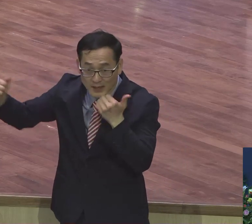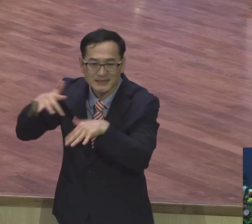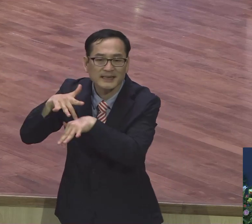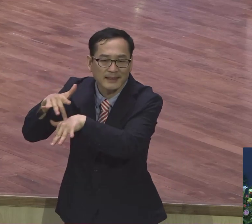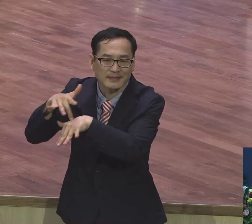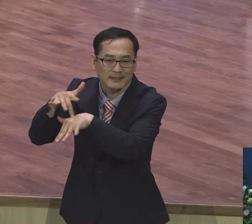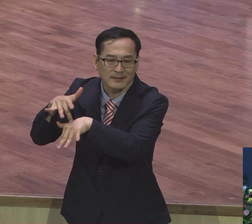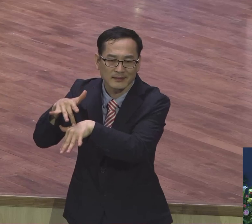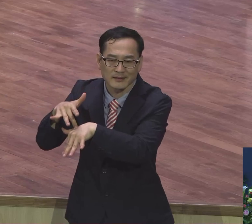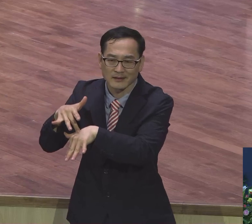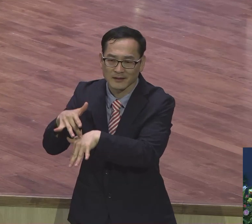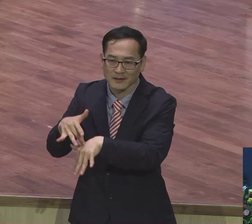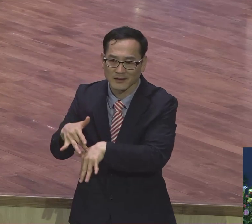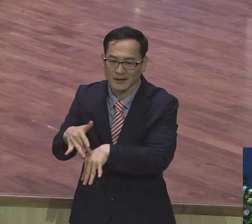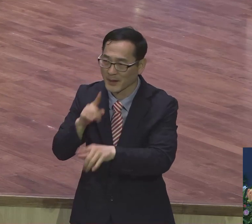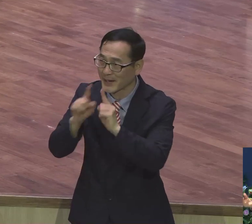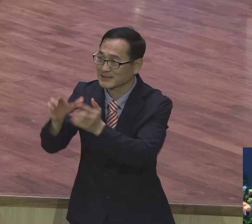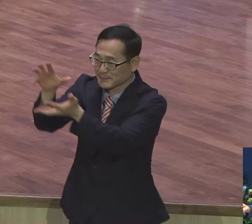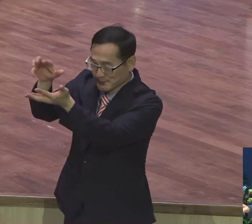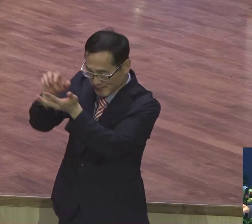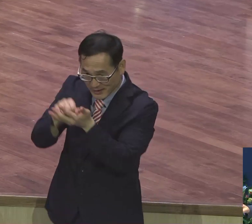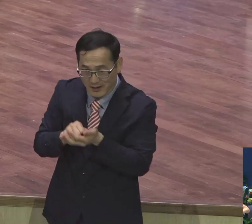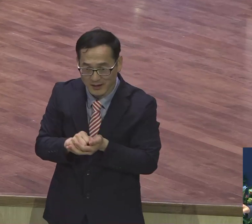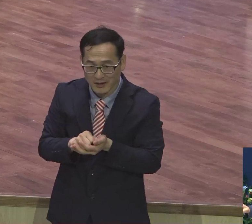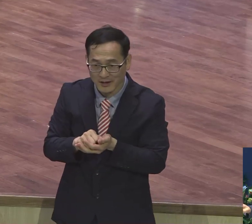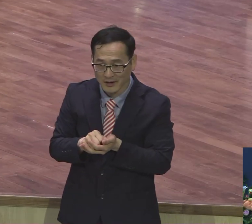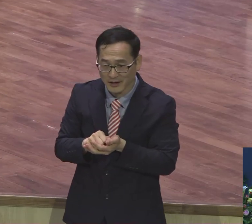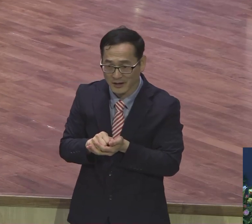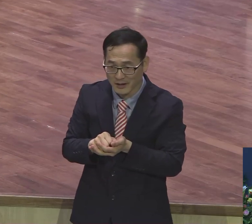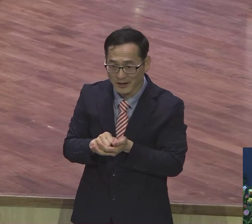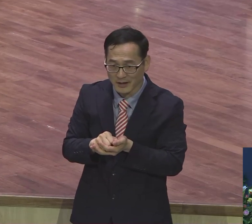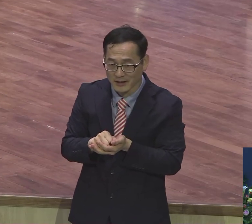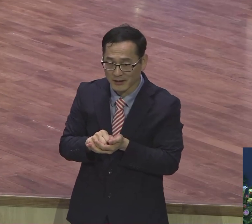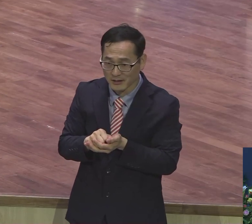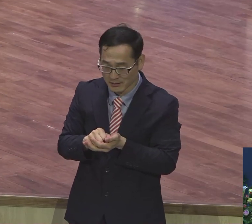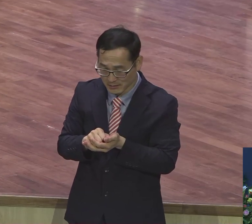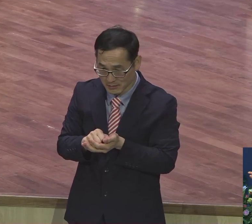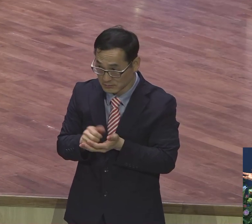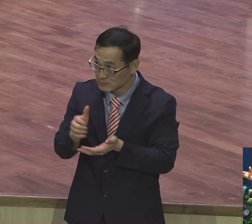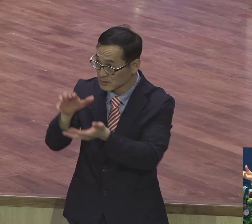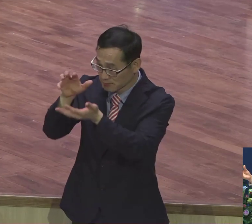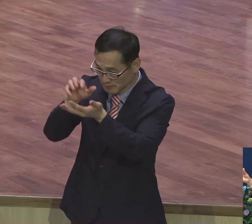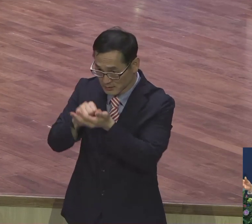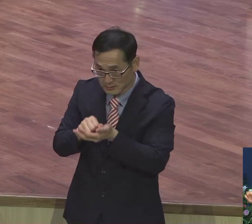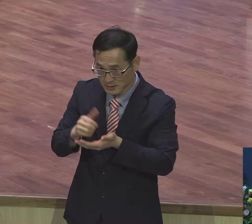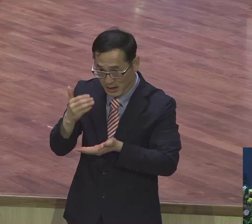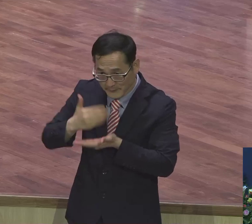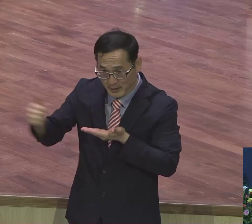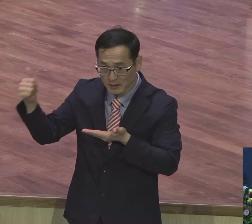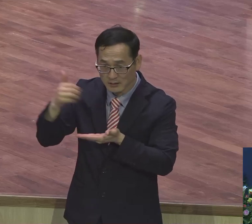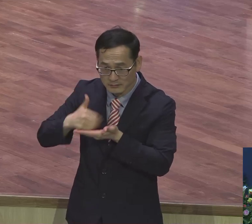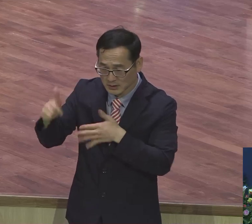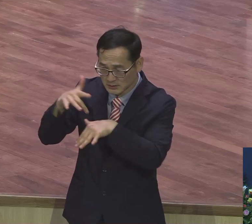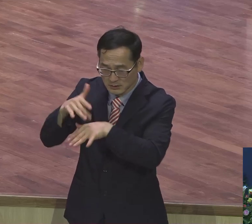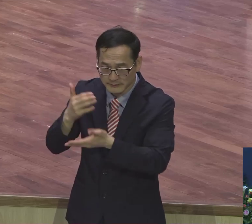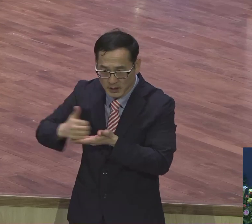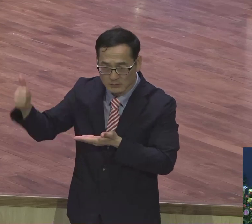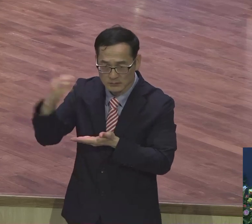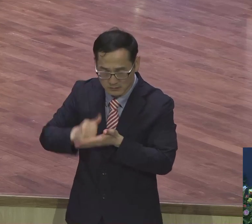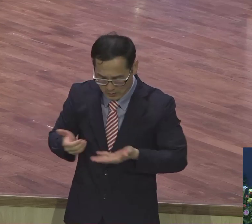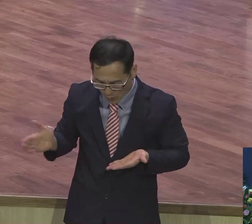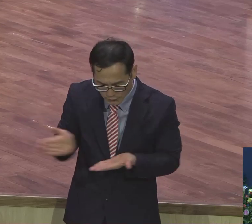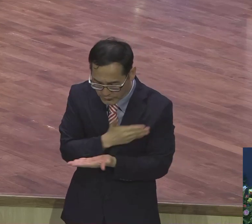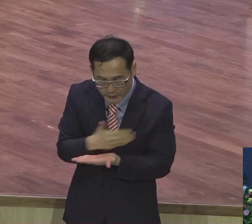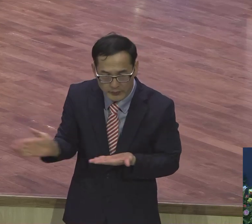말씀이 떨어졌는데 하나도 성취가 안되고 시련이 안되고. 전부 다 귀신이다. 다 뺏어 가버려.